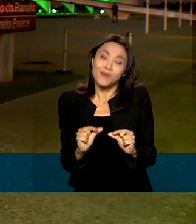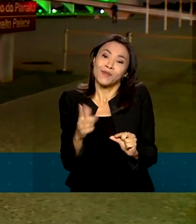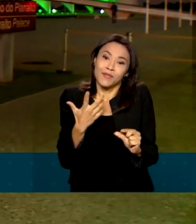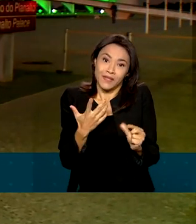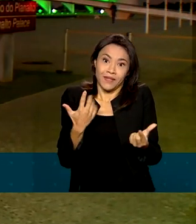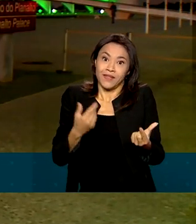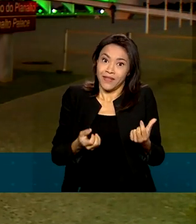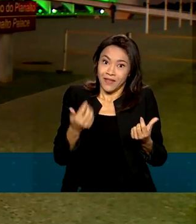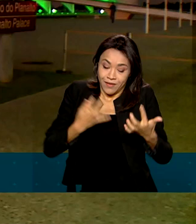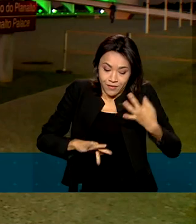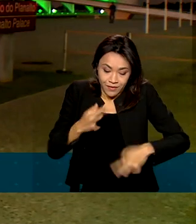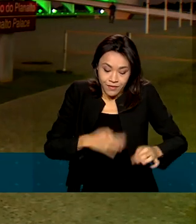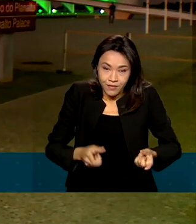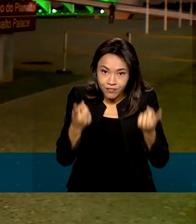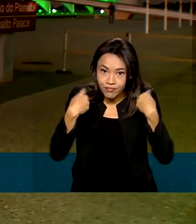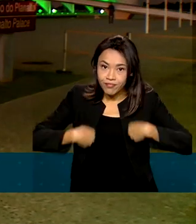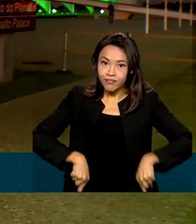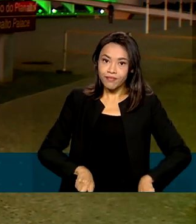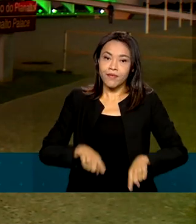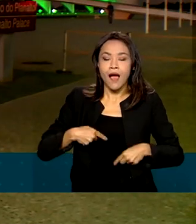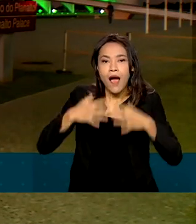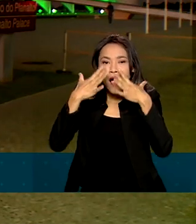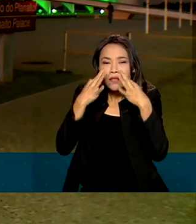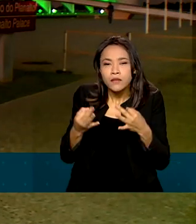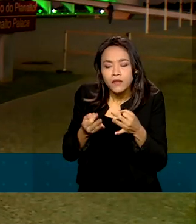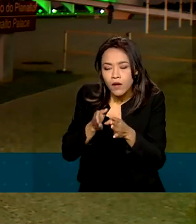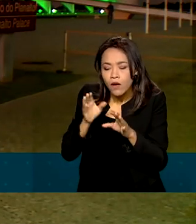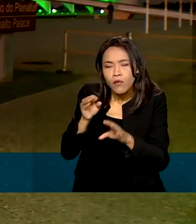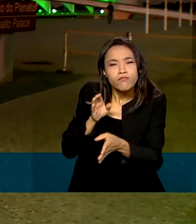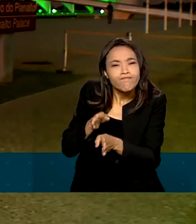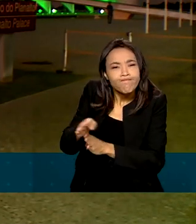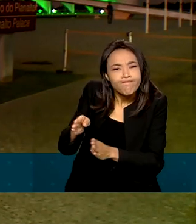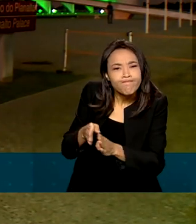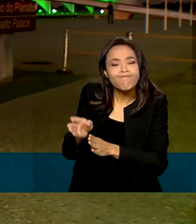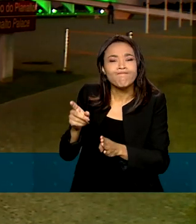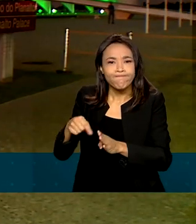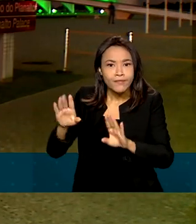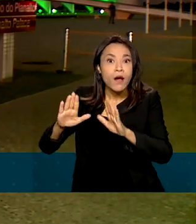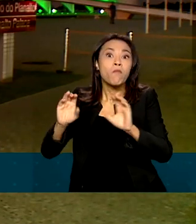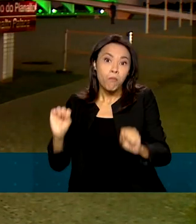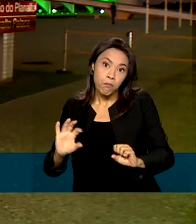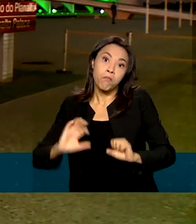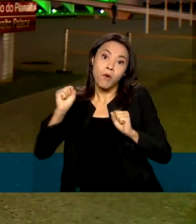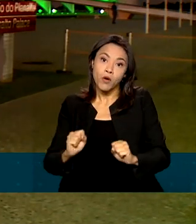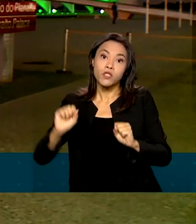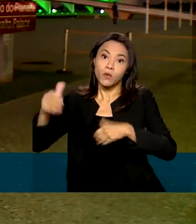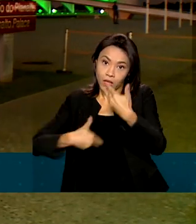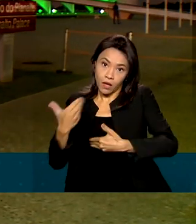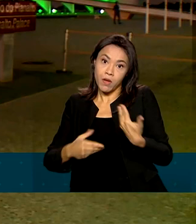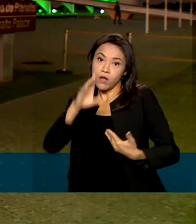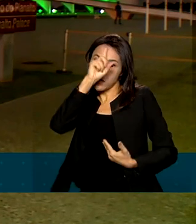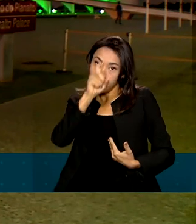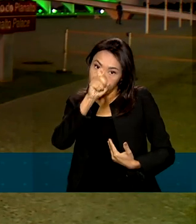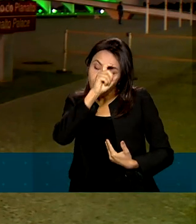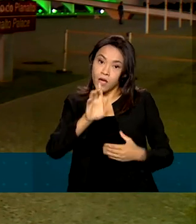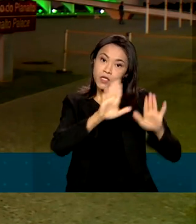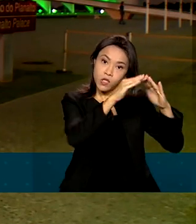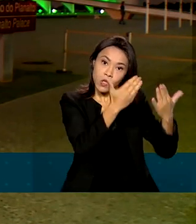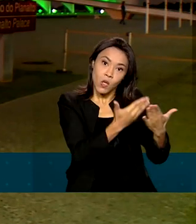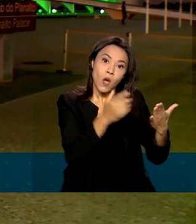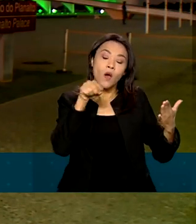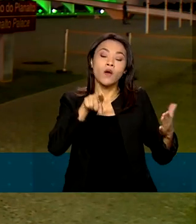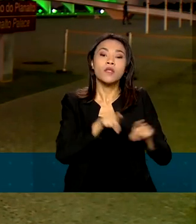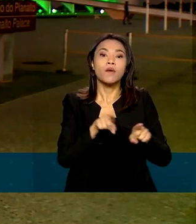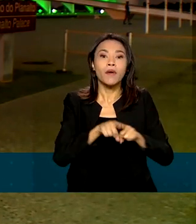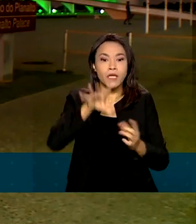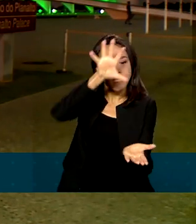inflamações. A assistência especializada é realizada em hospitais escola ou hospitais universitários, além dos centros especializados